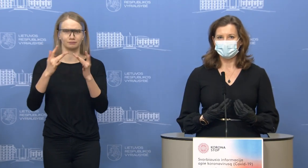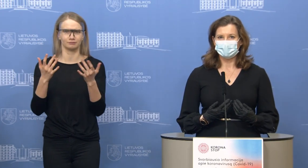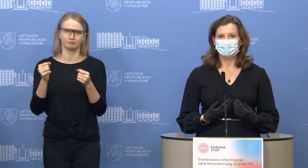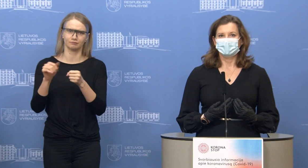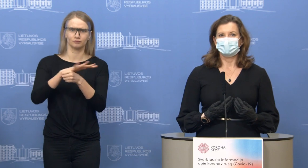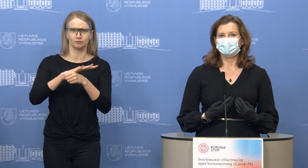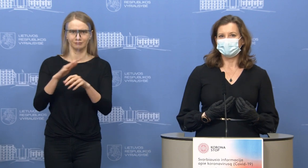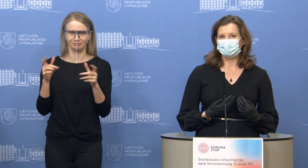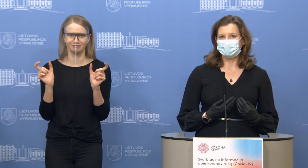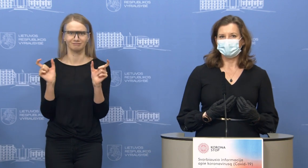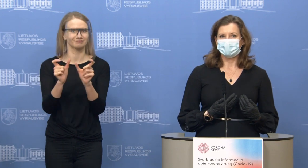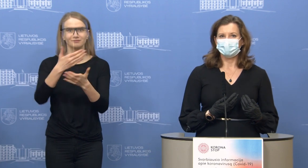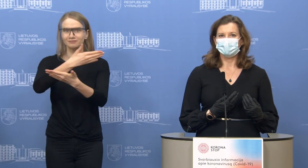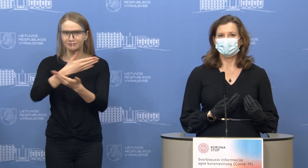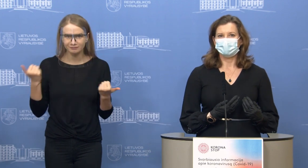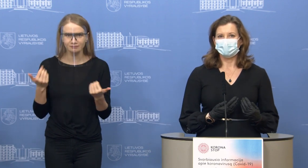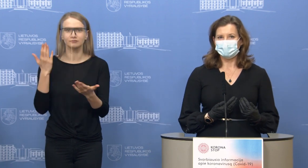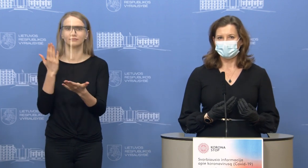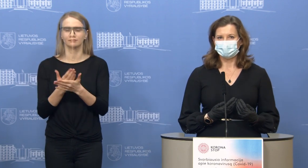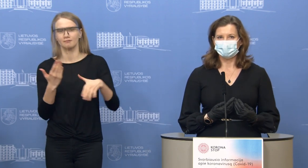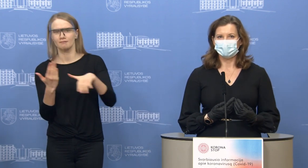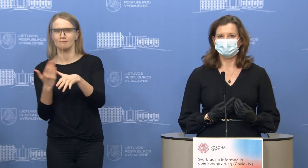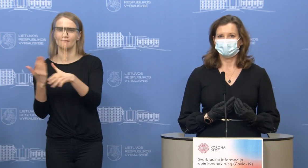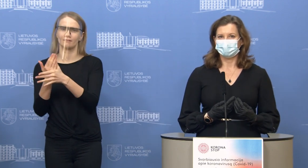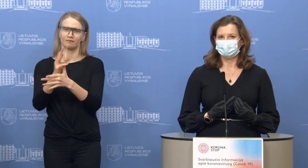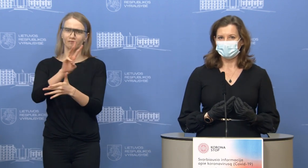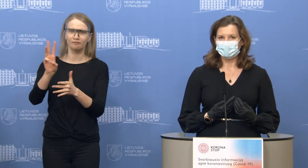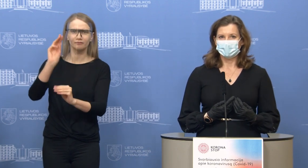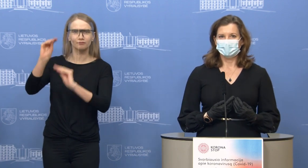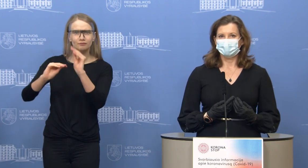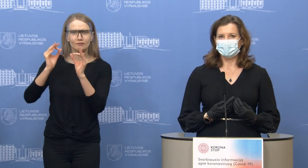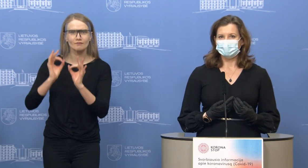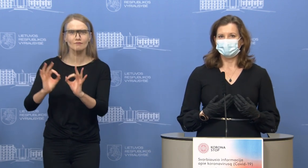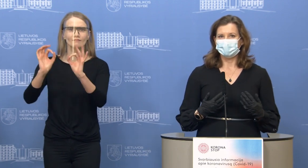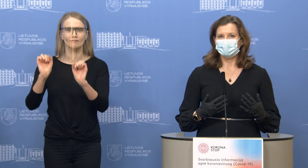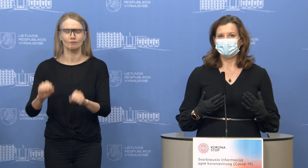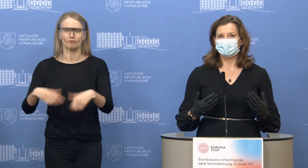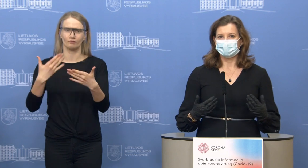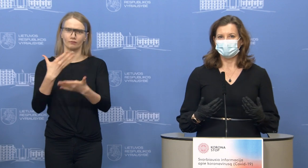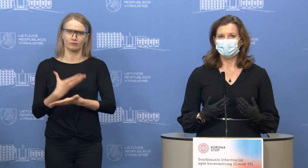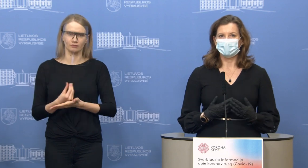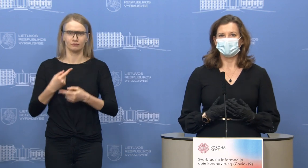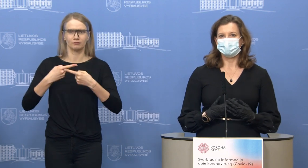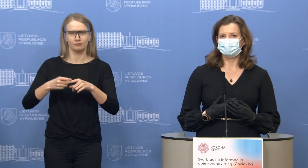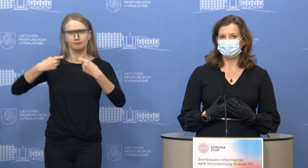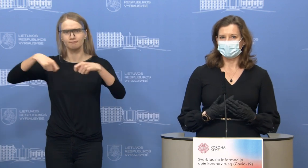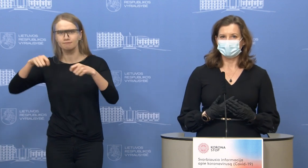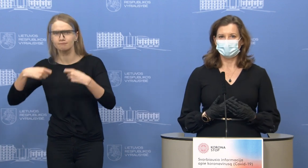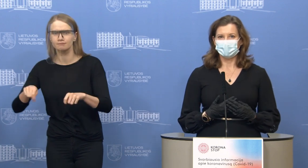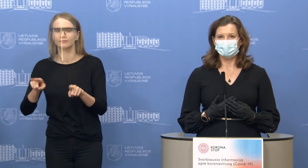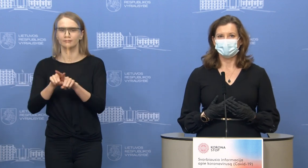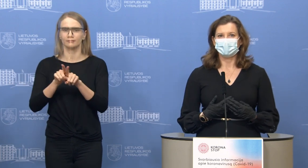parduotuvės ir taip pat padedame kurti ir naujas elektroninės parduotuvės, kurias bendrai reklamuojame